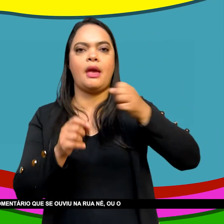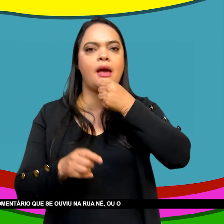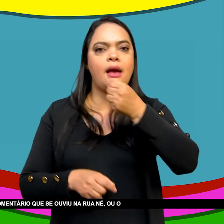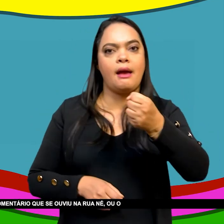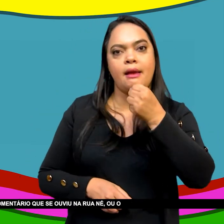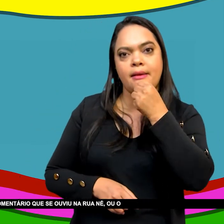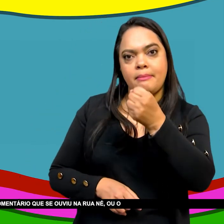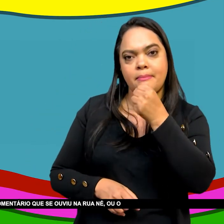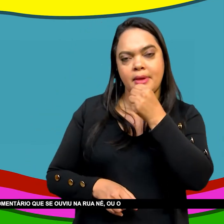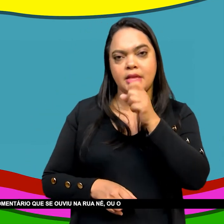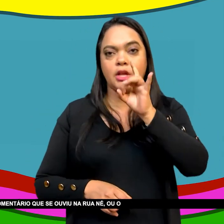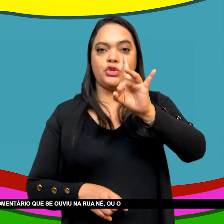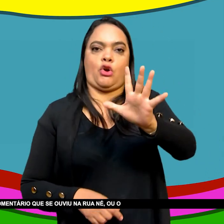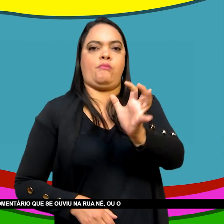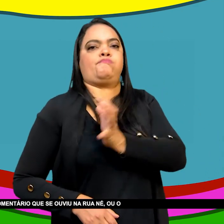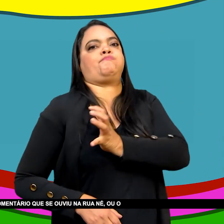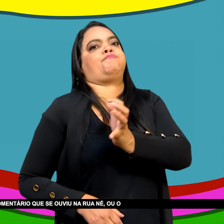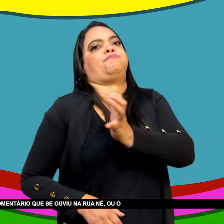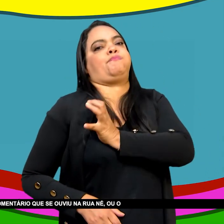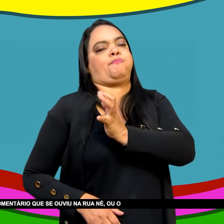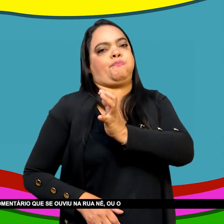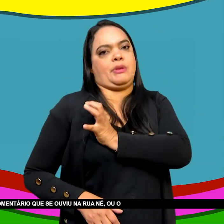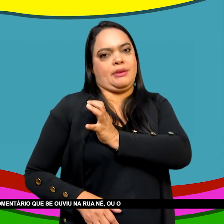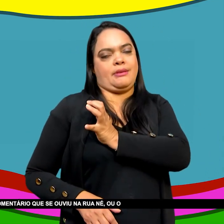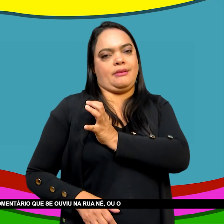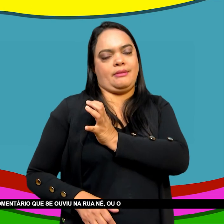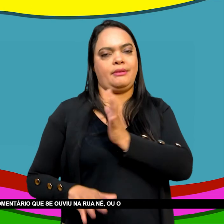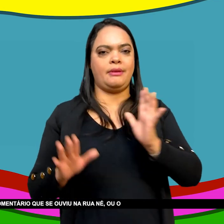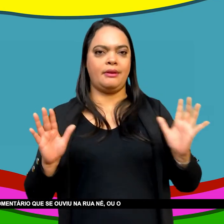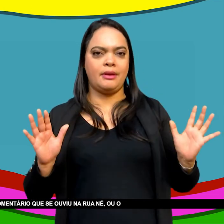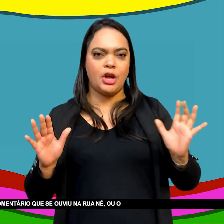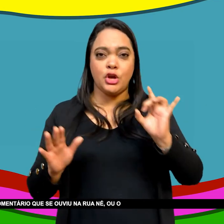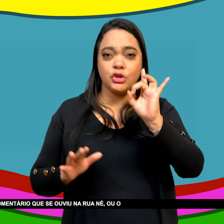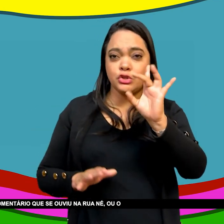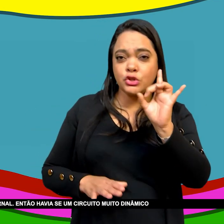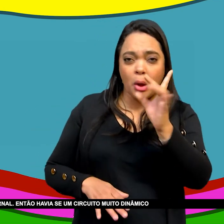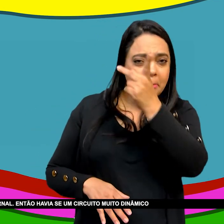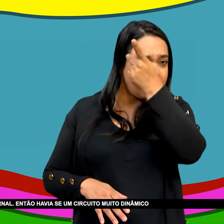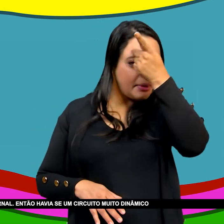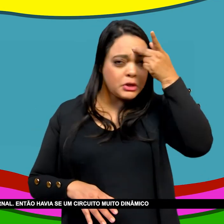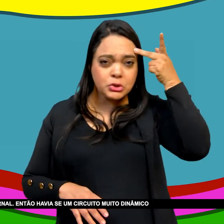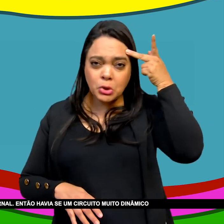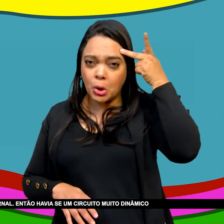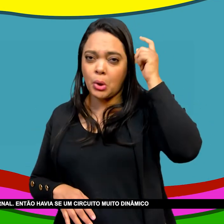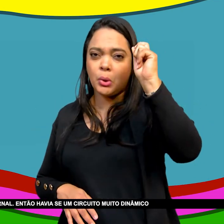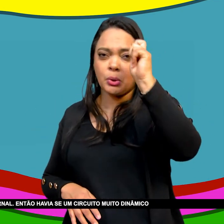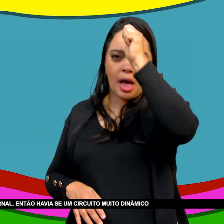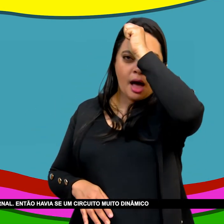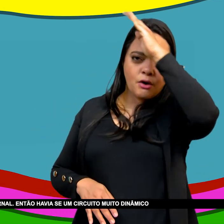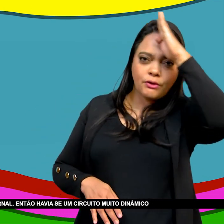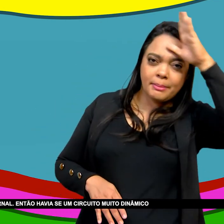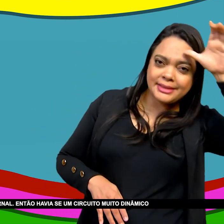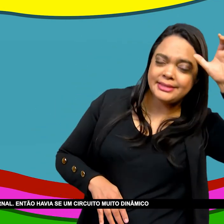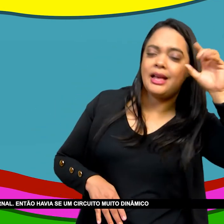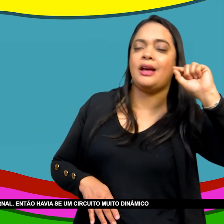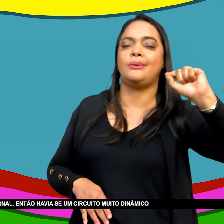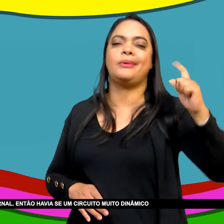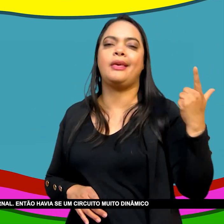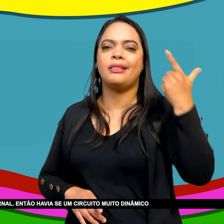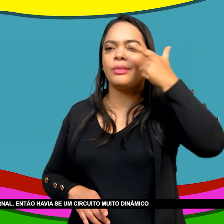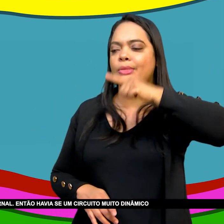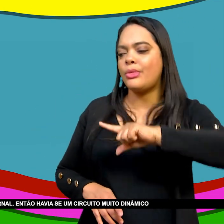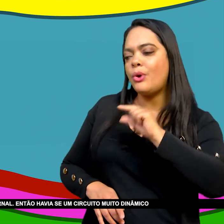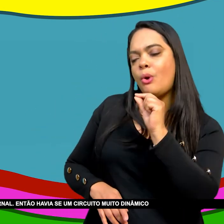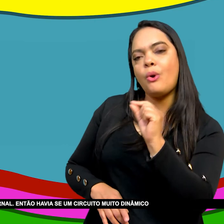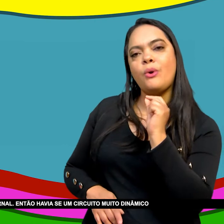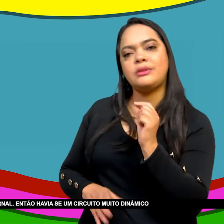Pode ter sido Resultado De um comentário Que se ouviu Na rua Ou ao contrário Alguém Comenta na rua Que ela leu No